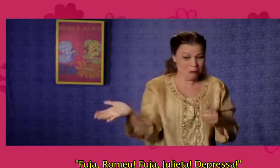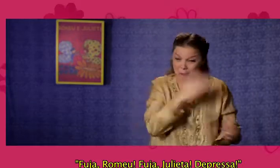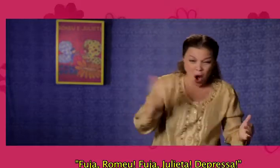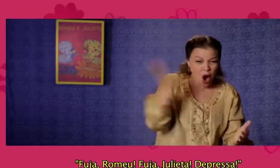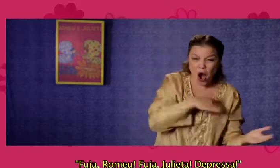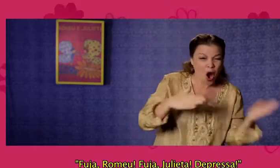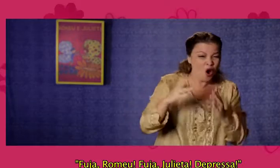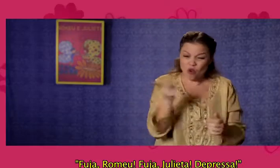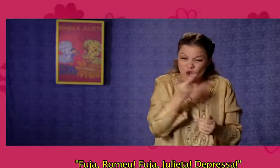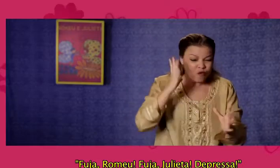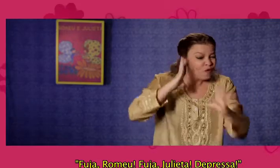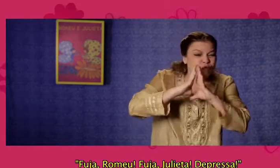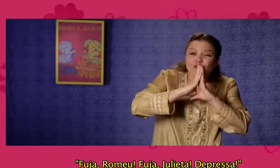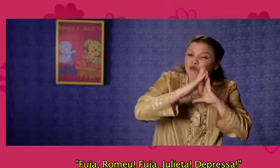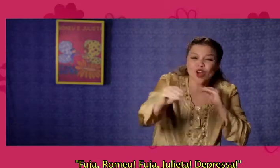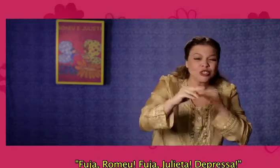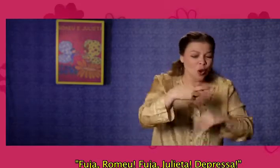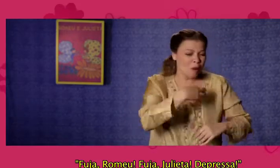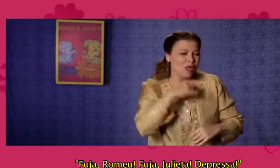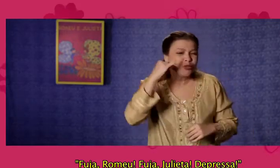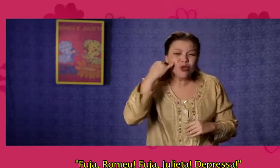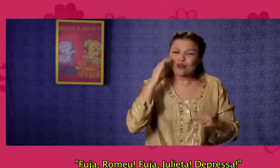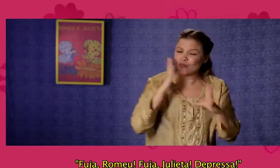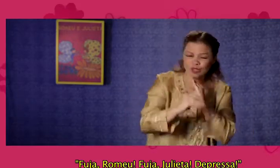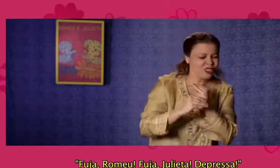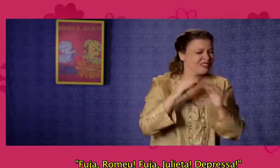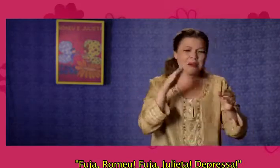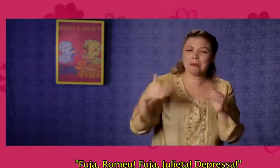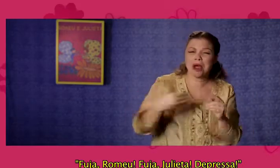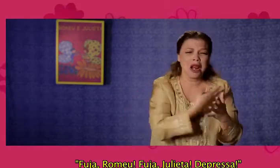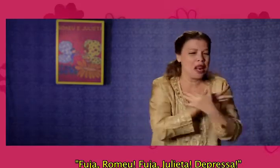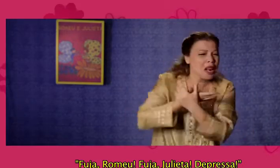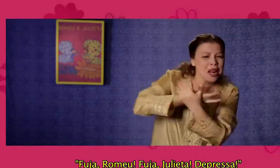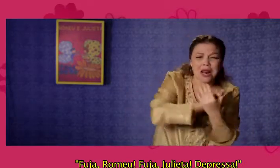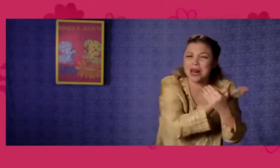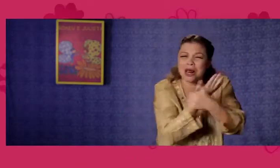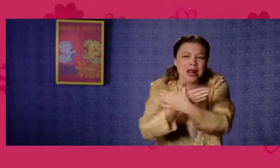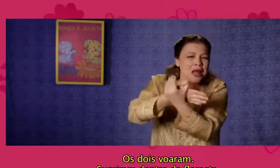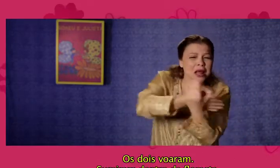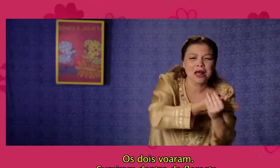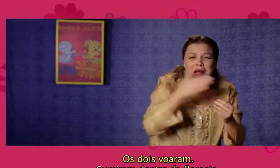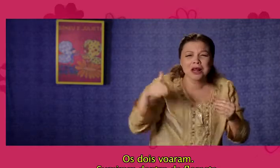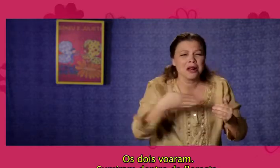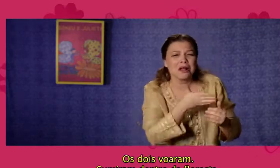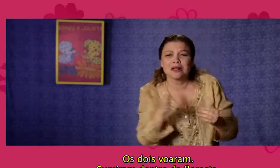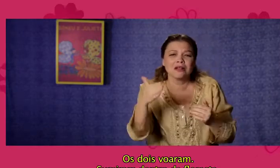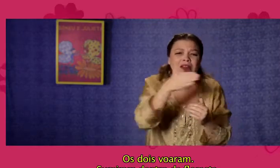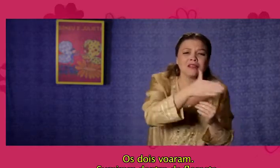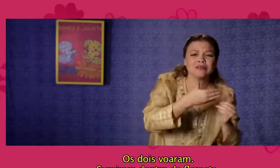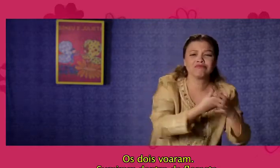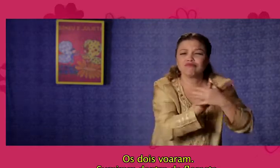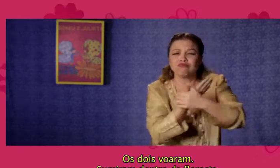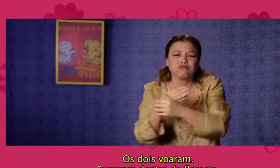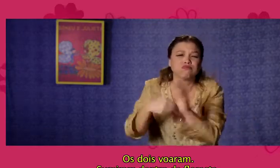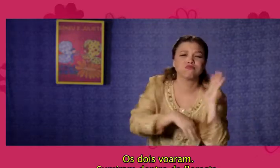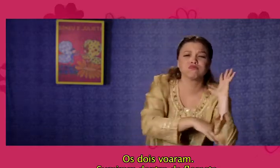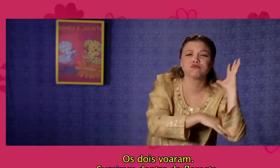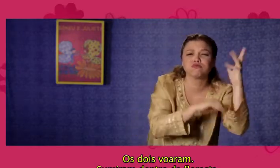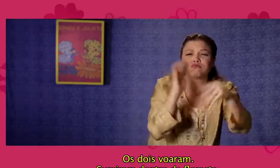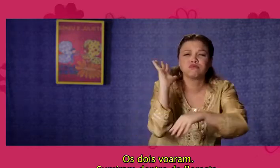Fuja, Romeu! Fuja, Julieta! Depressa! Os dois voaram. Sumiram dentro da floresta.